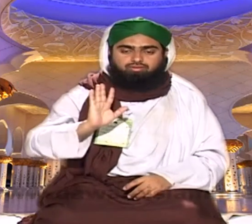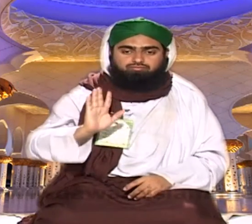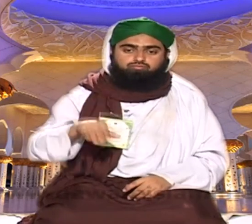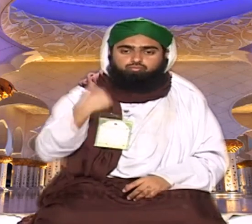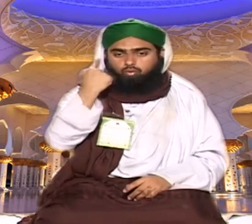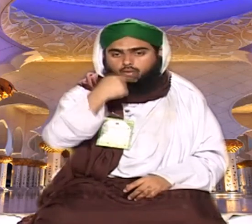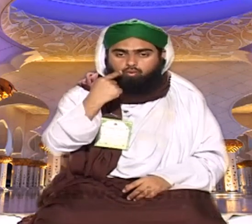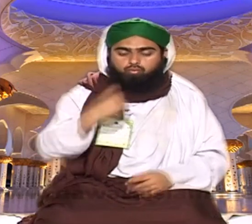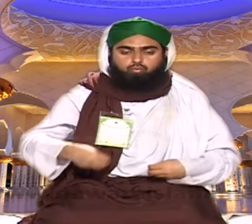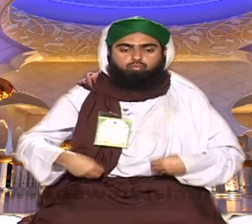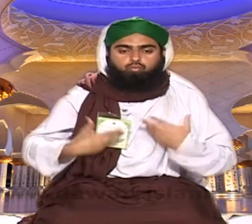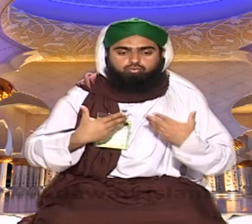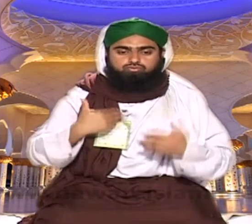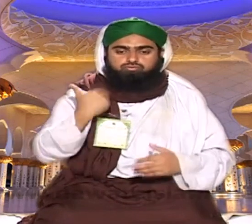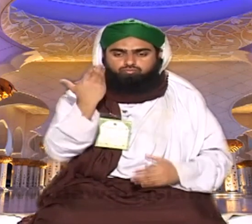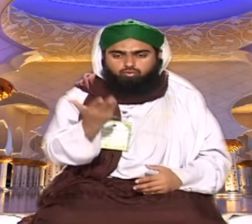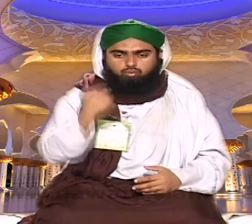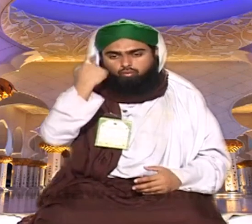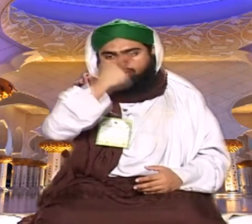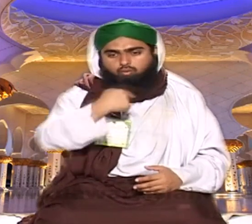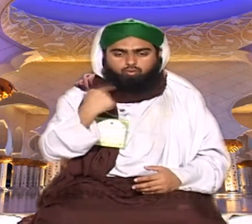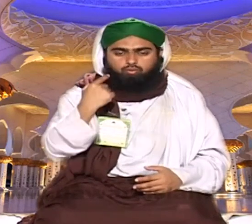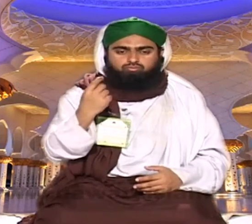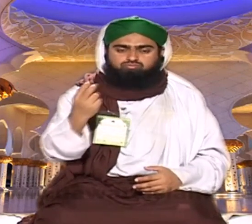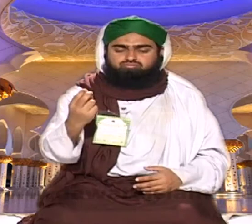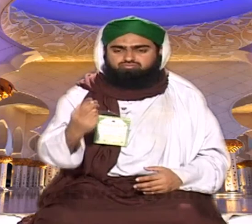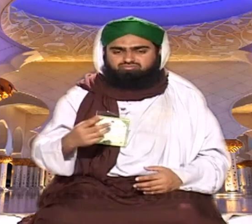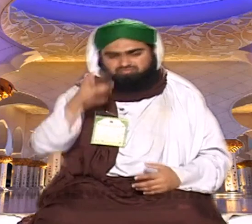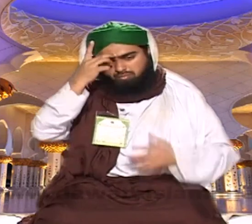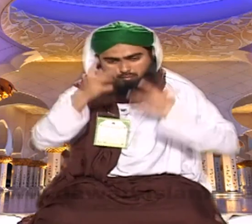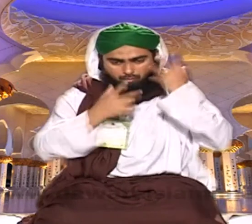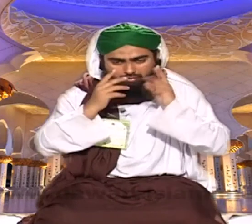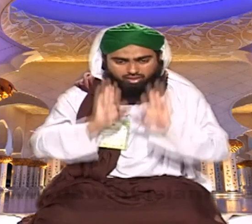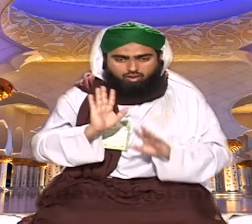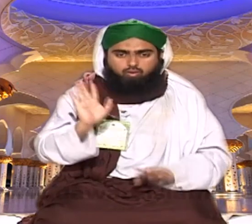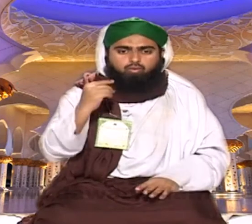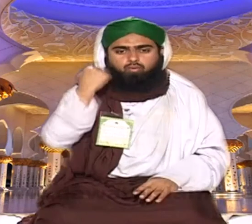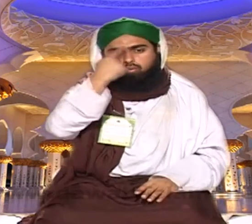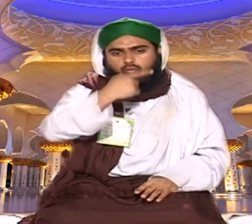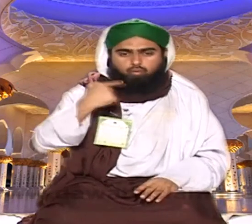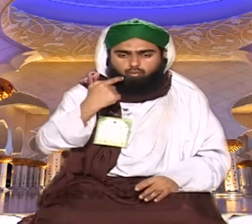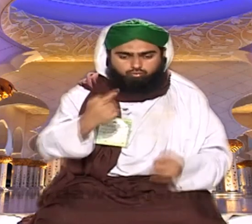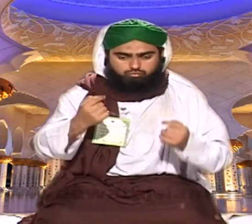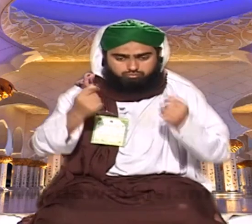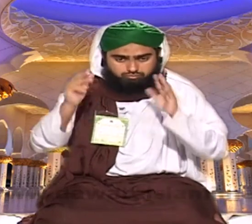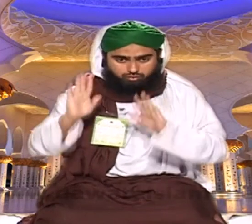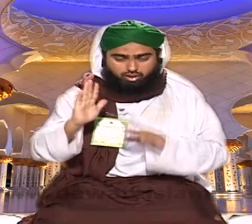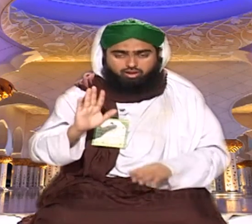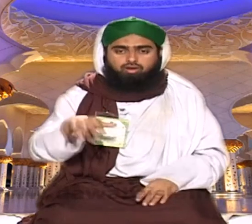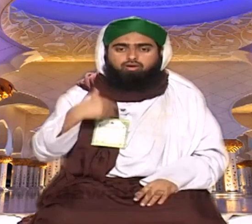خوش ہے کون غمگین ہے کون مالدار ہے کون نادار ہے کون حاجت مند ہے اور